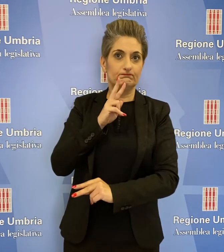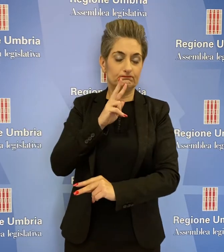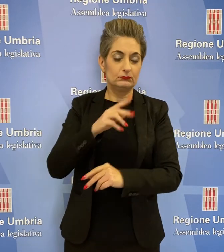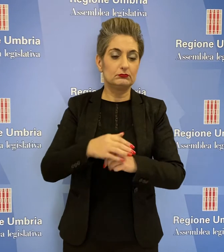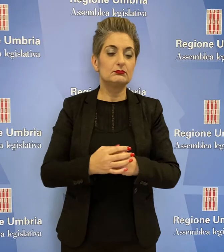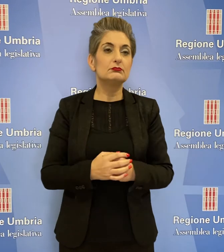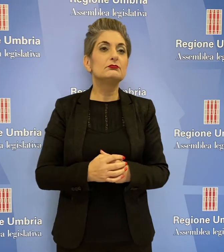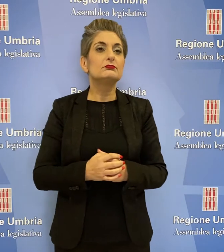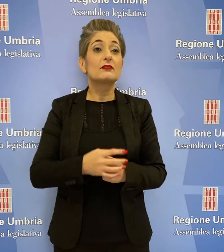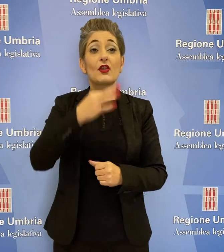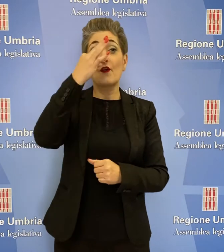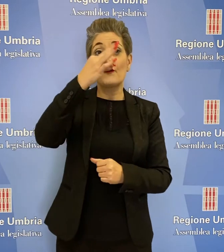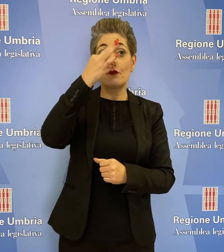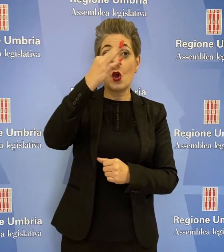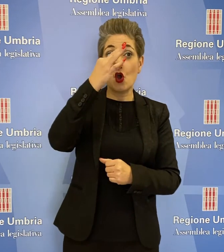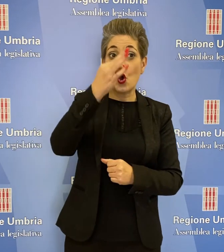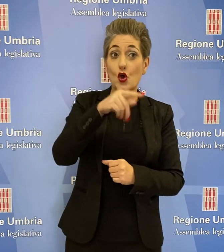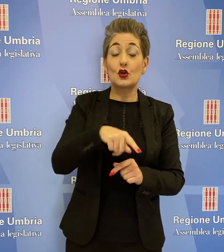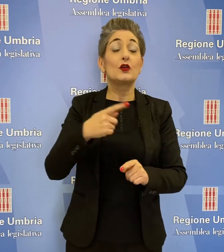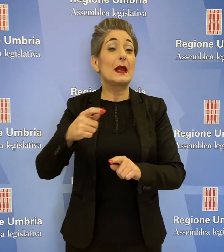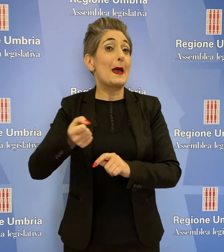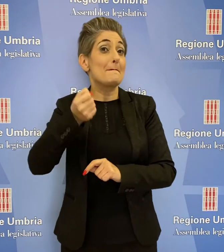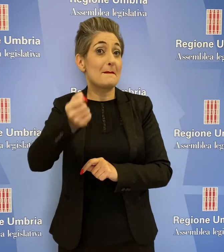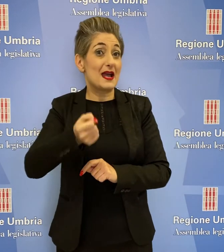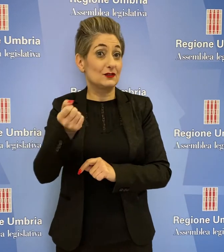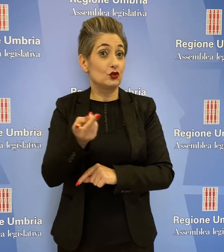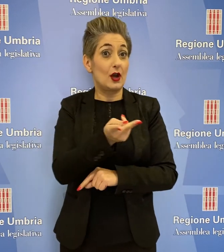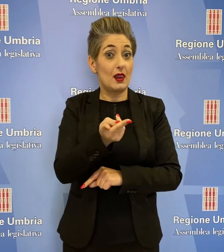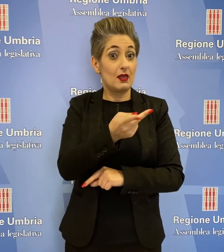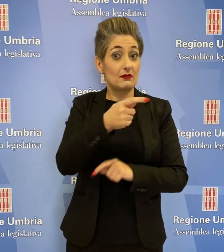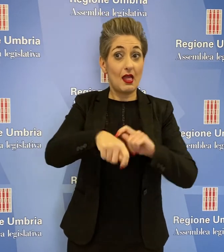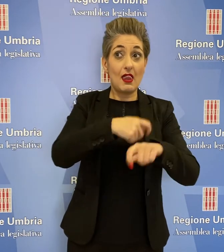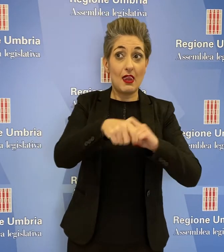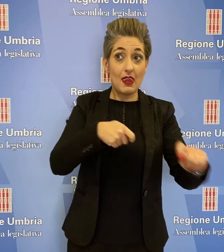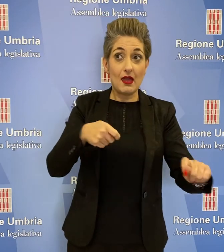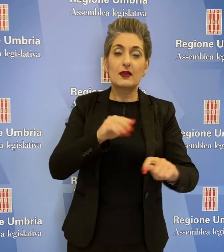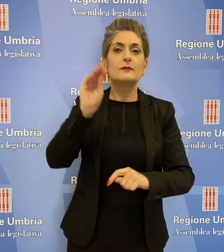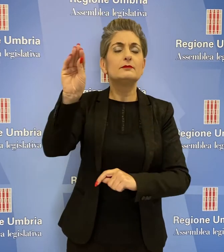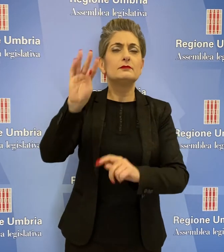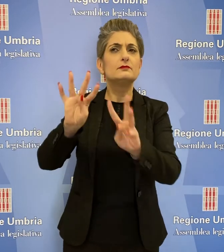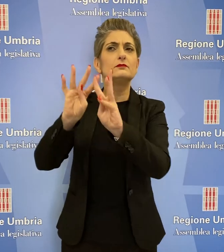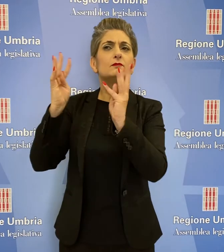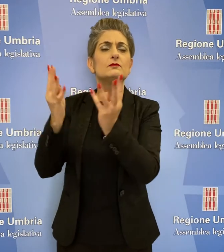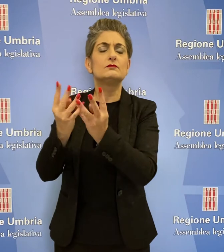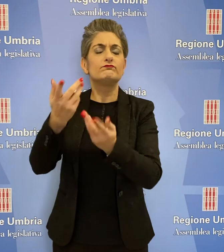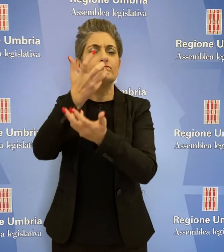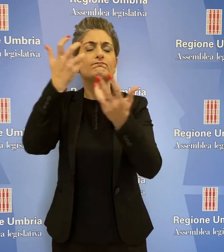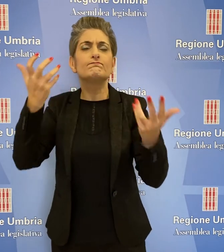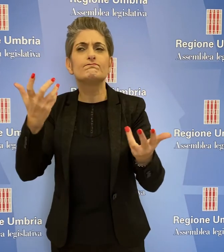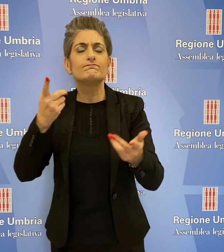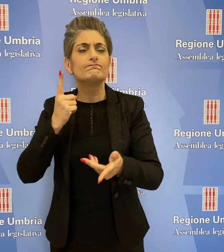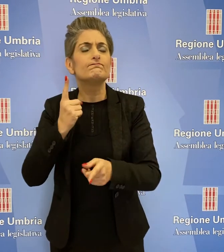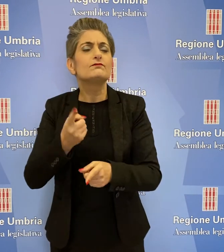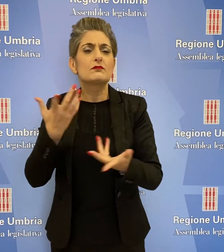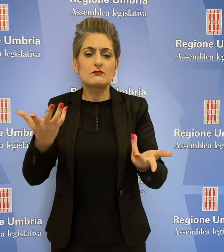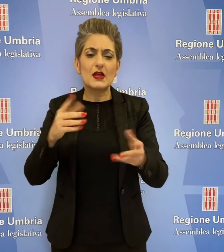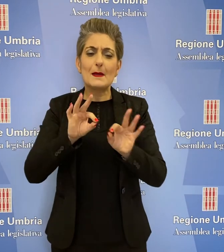regionali. Paola Fioroni e Stefano Pastorelli, Lega, hanno chiesto chiarimenti circa le